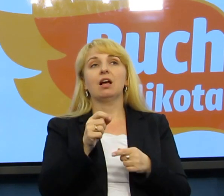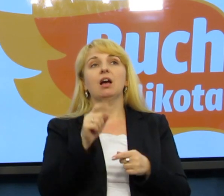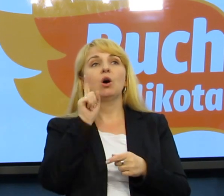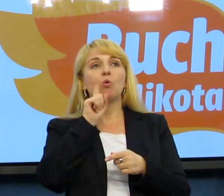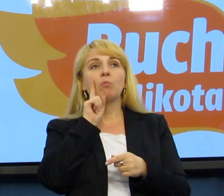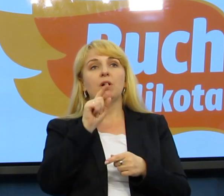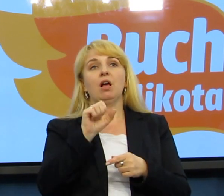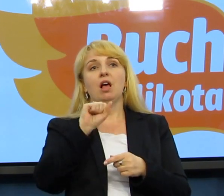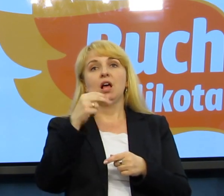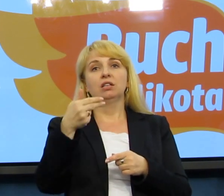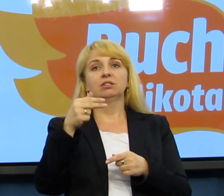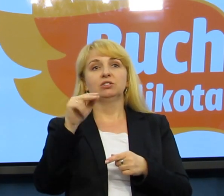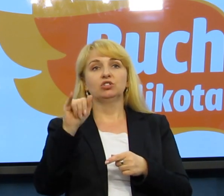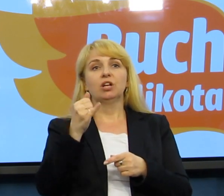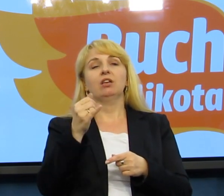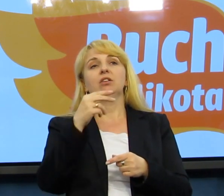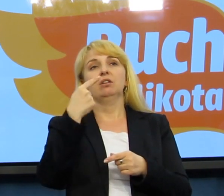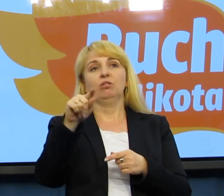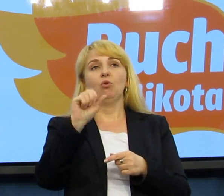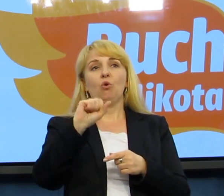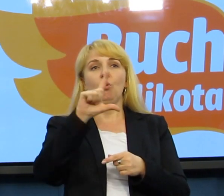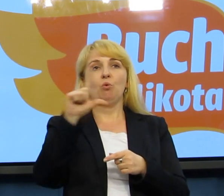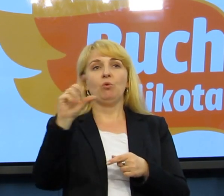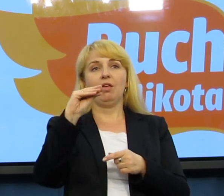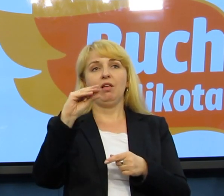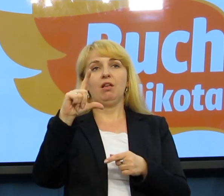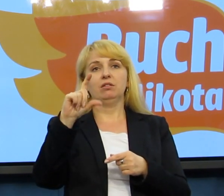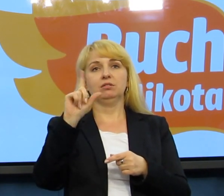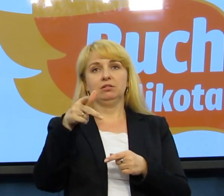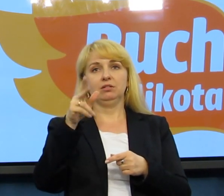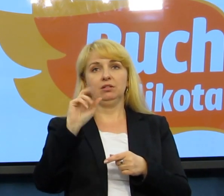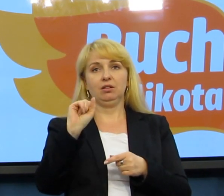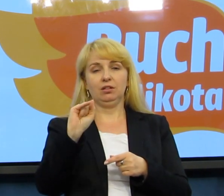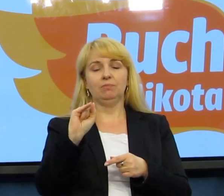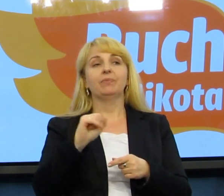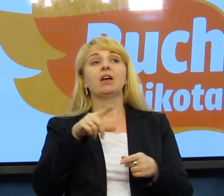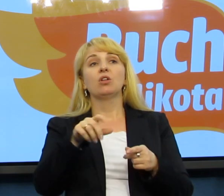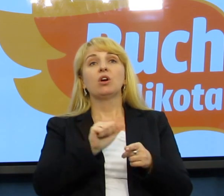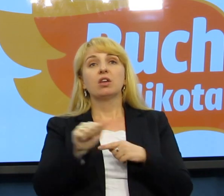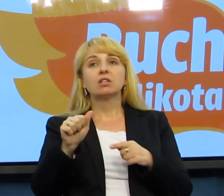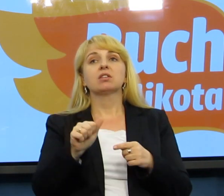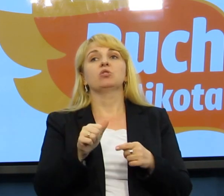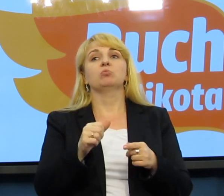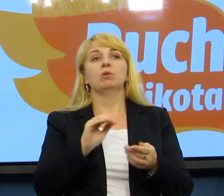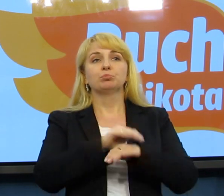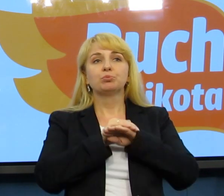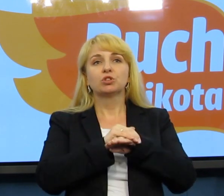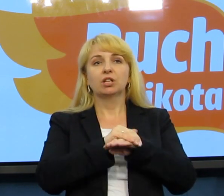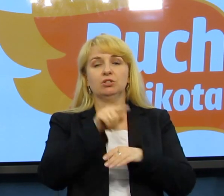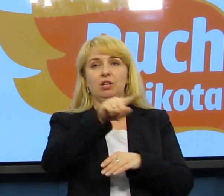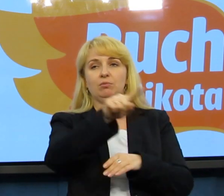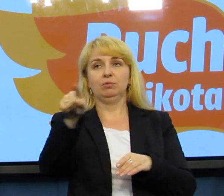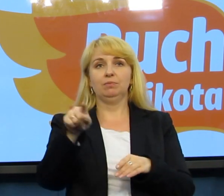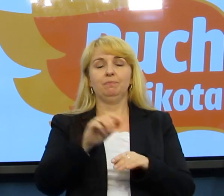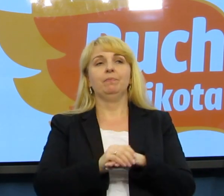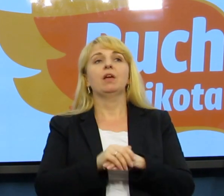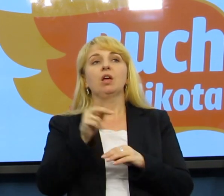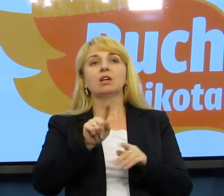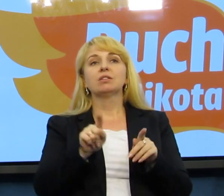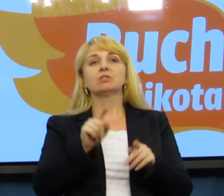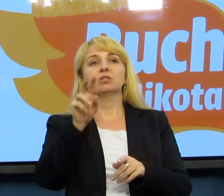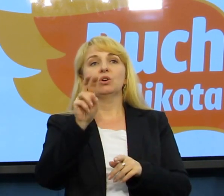Andrzejowi Dołeckiemu. My, ruch palikota, ale przede wszystkim przyjaciele Andrzeja z wolnych konopi,